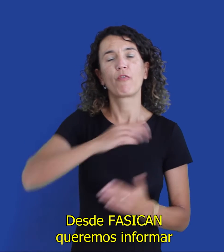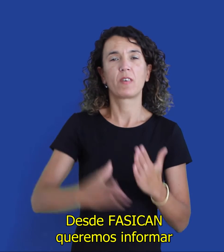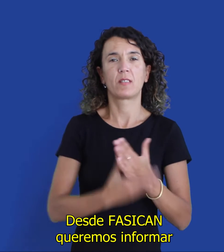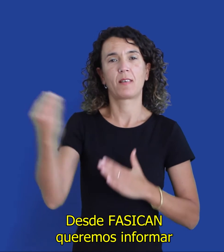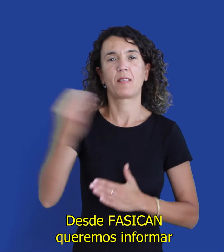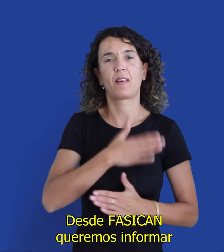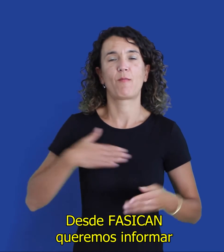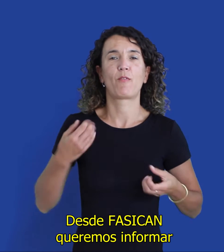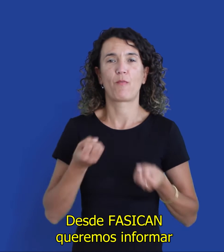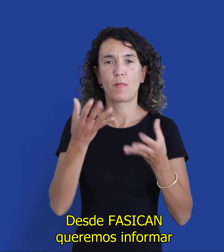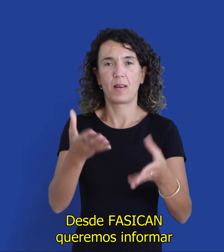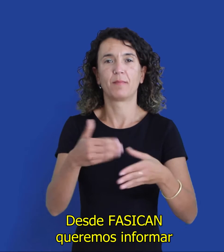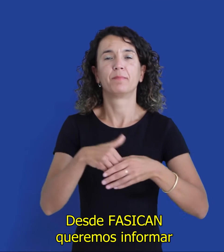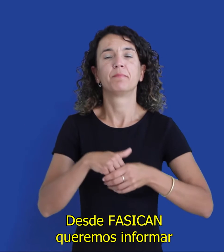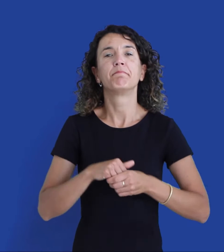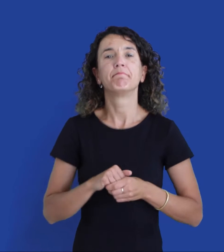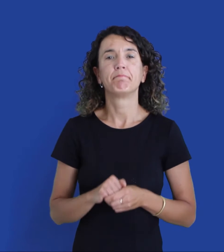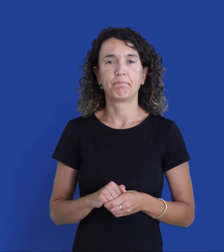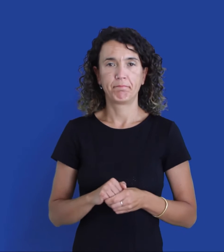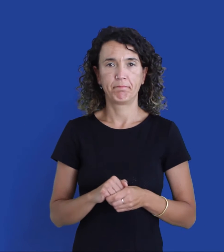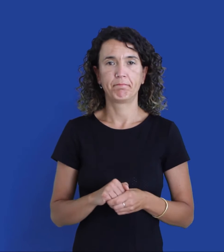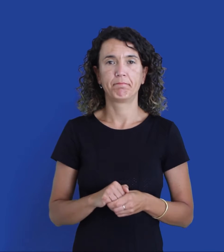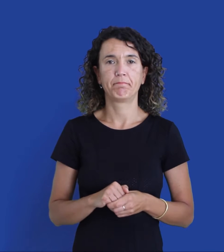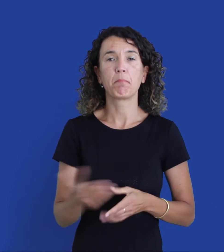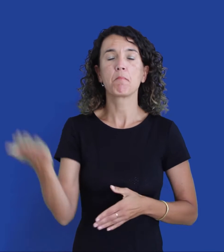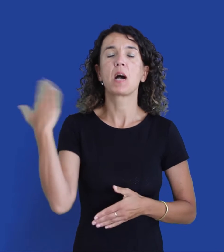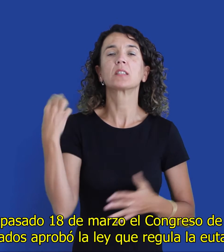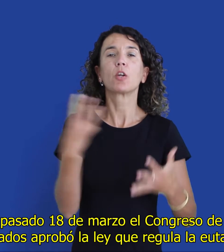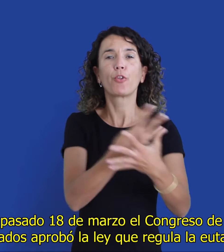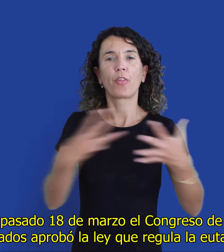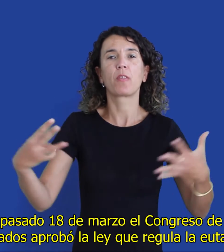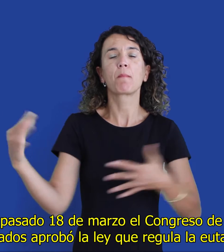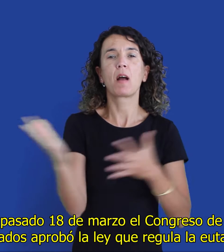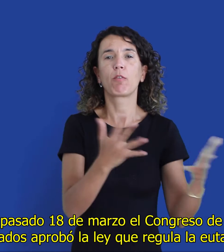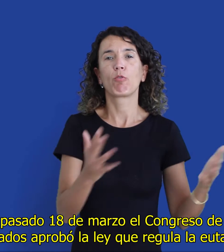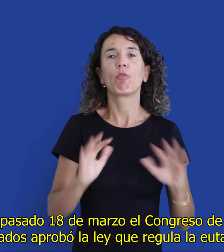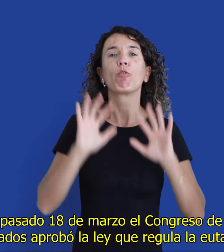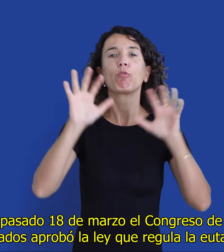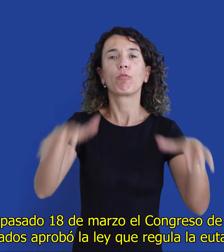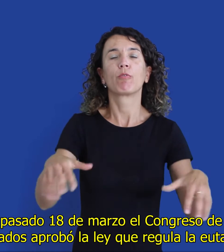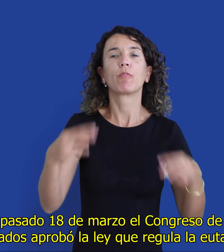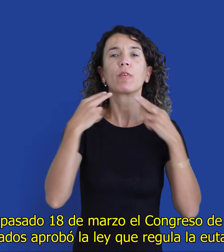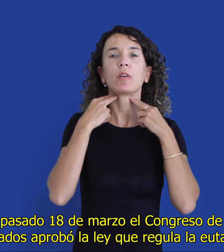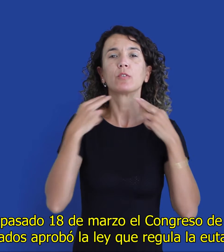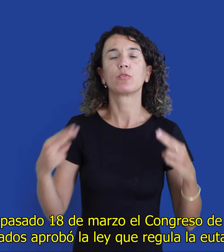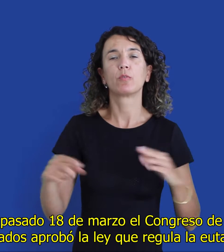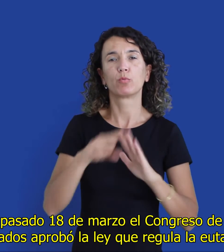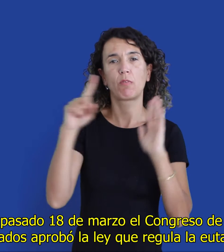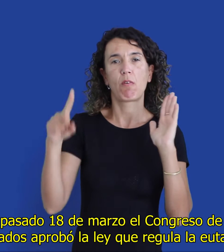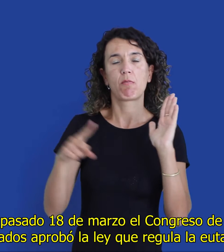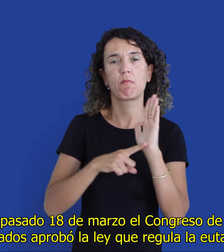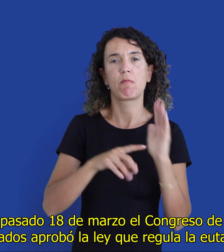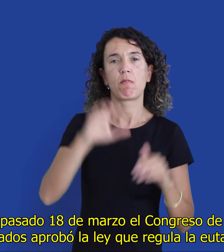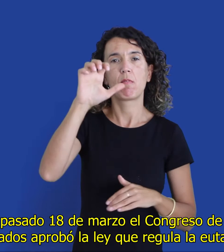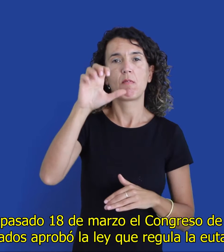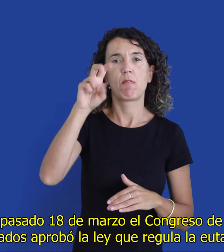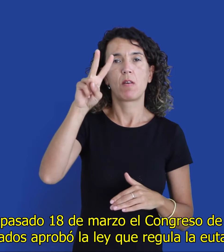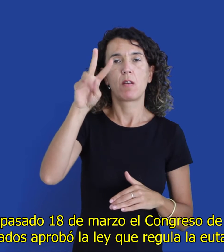Desde FASICAM queremos informar. El pasado 18 de marzo, el Congreso de los